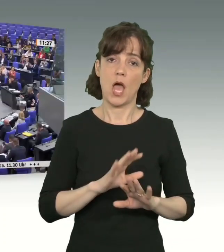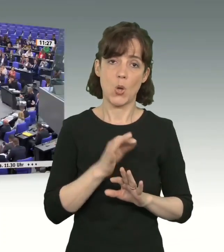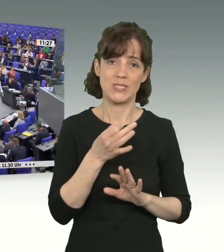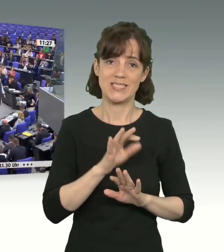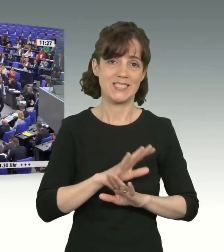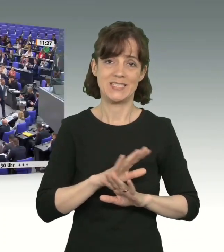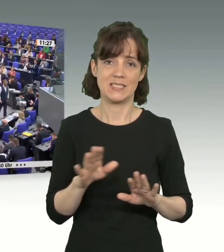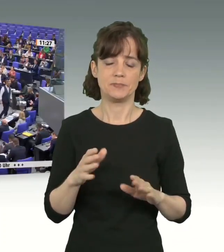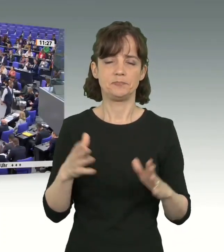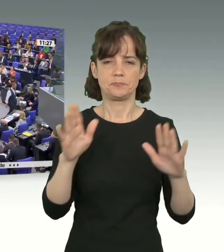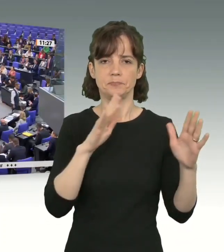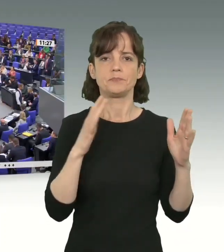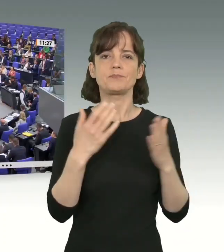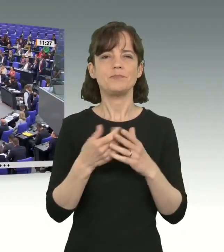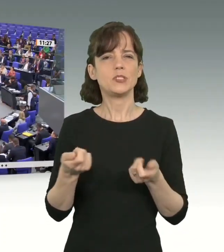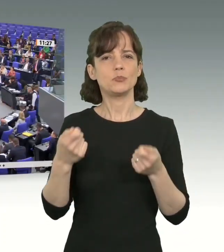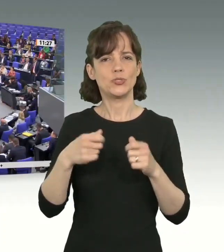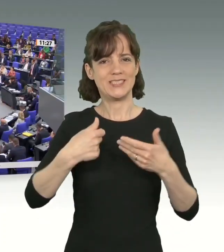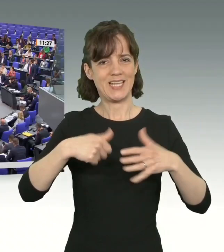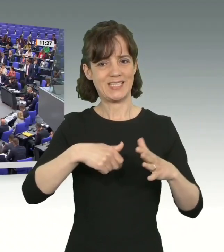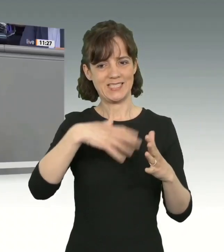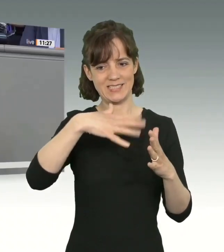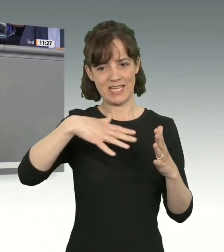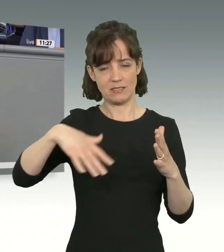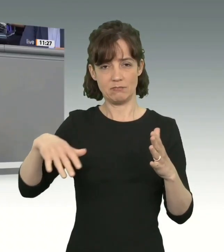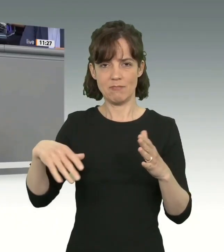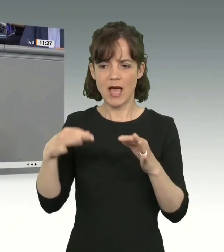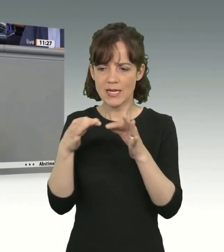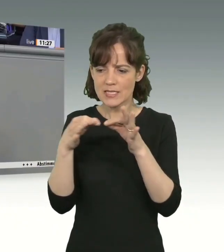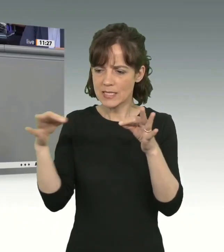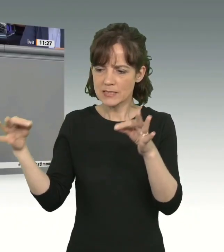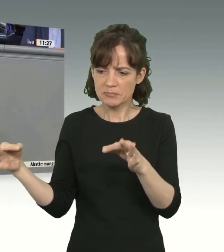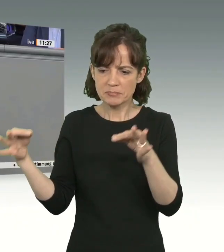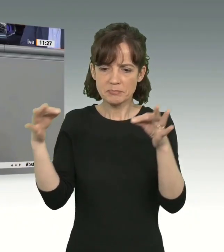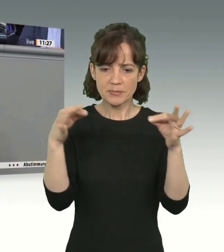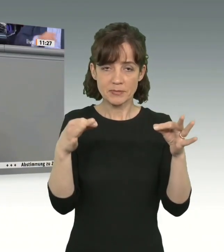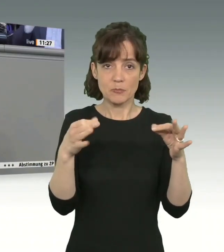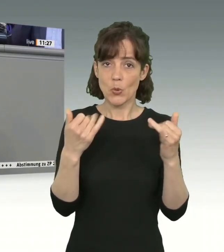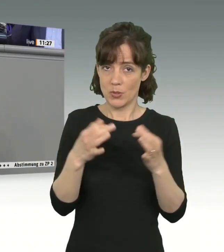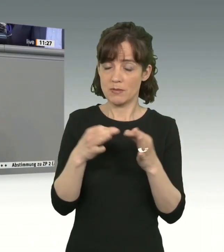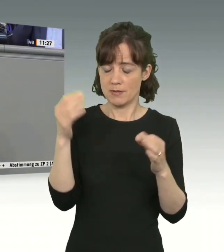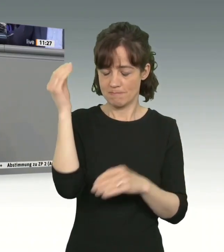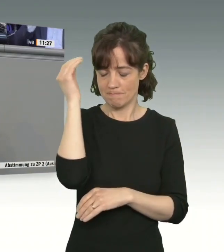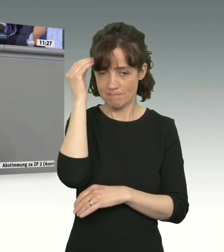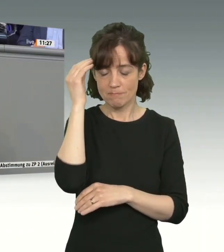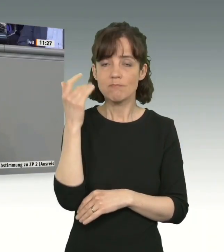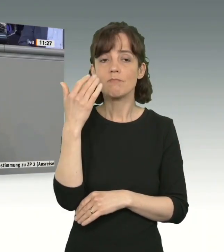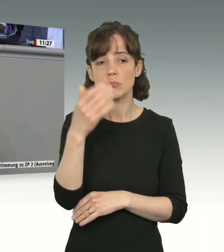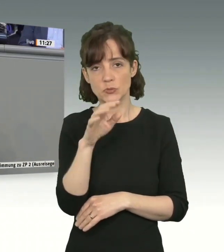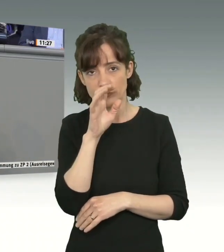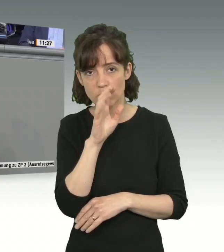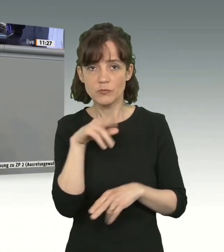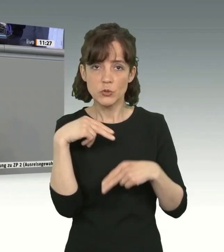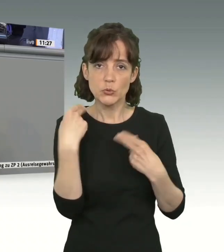Und Sie nehmen aus dem 16-seitigen Beschluss einen einzigen Satz heraus. Wir werden uns diesen Tag merken, und wir werden Ihnen das vorhalten. Und Sie werden damit leben müssen.